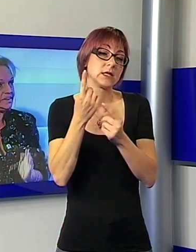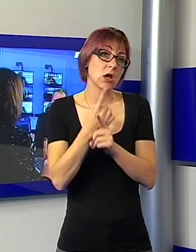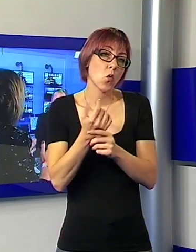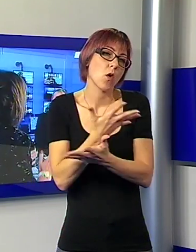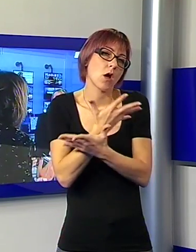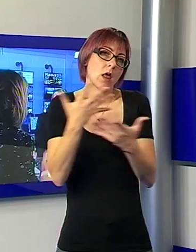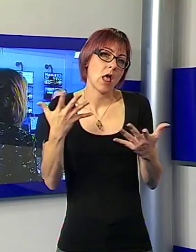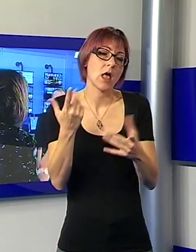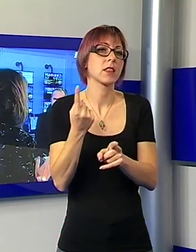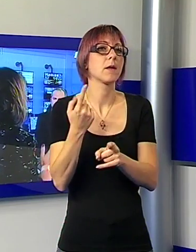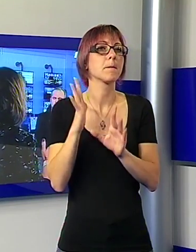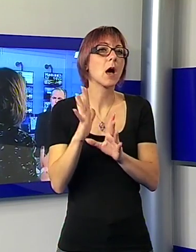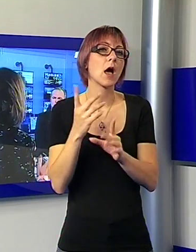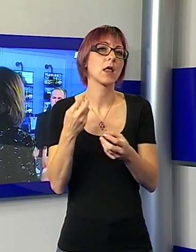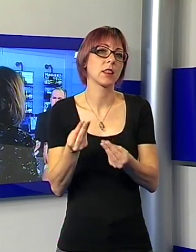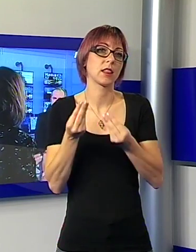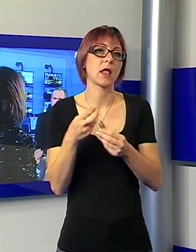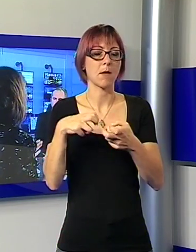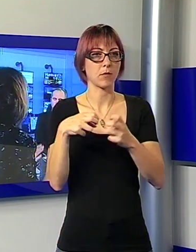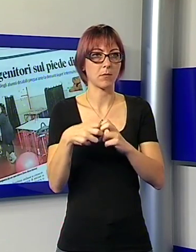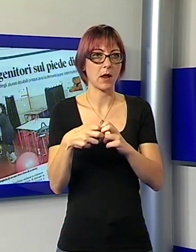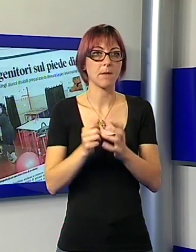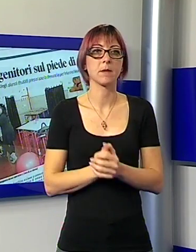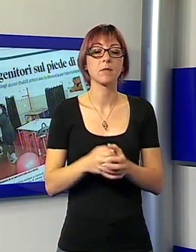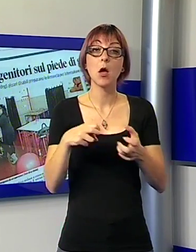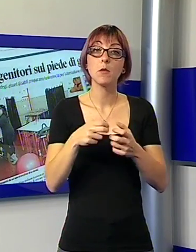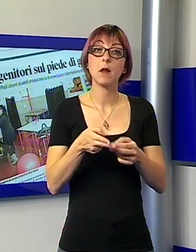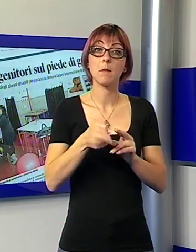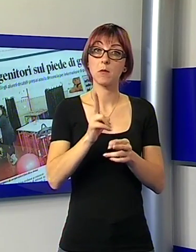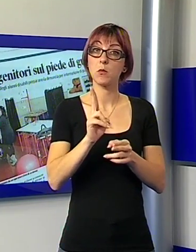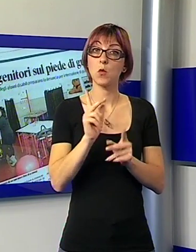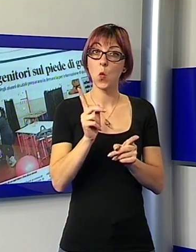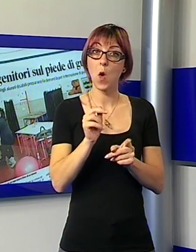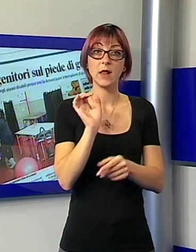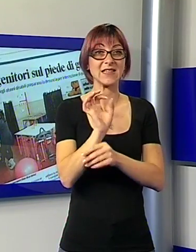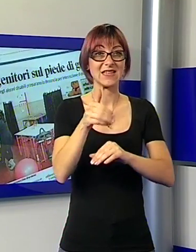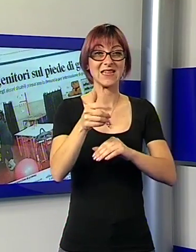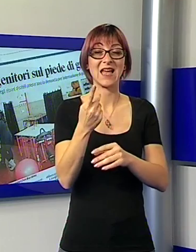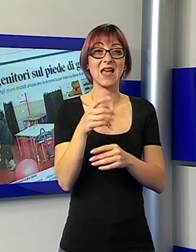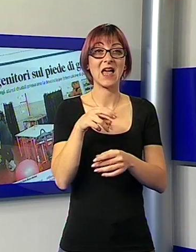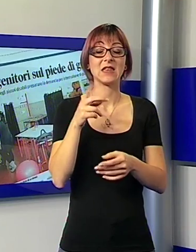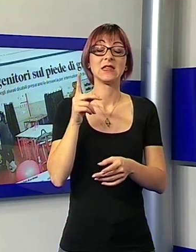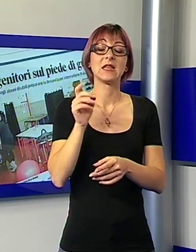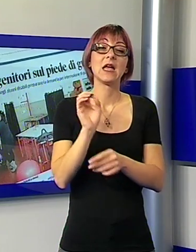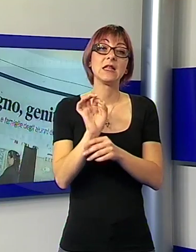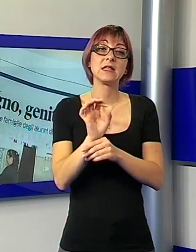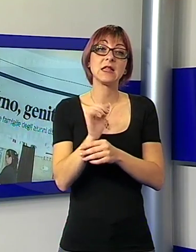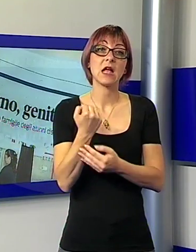paradosso che riguarda le insegnanti di sostegno. Qui i posti a disposizione ci sono, mancano gli insegnanti, ce ne sono poche